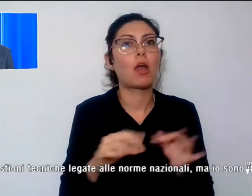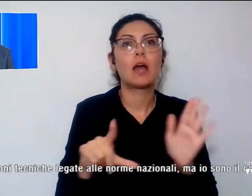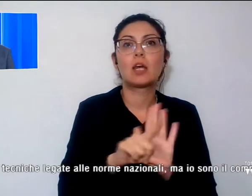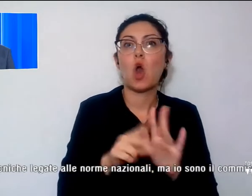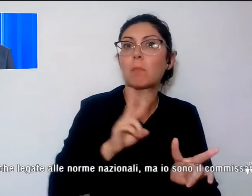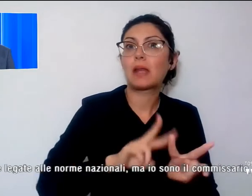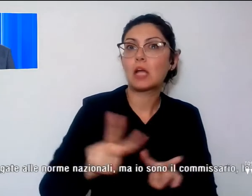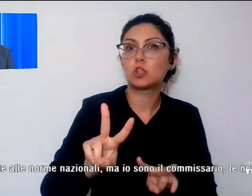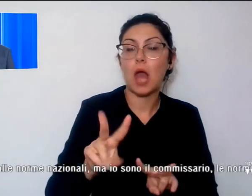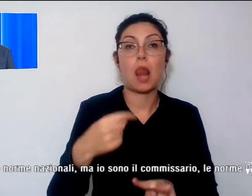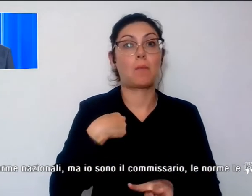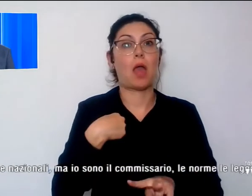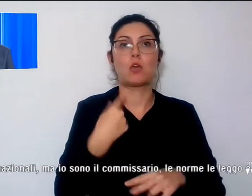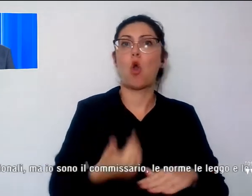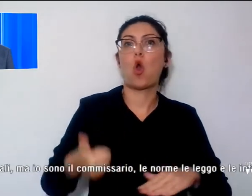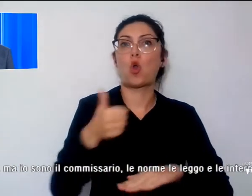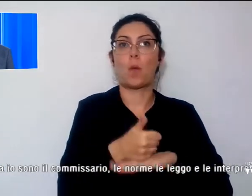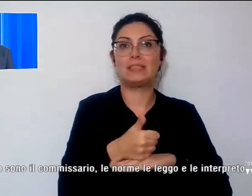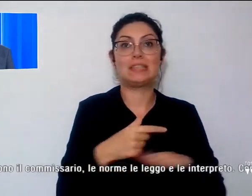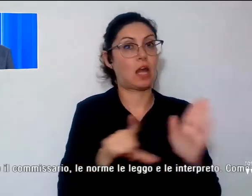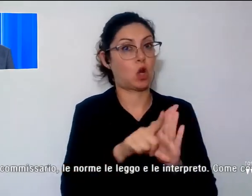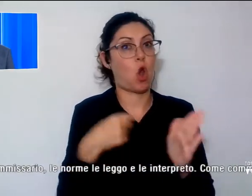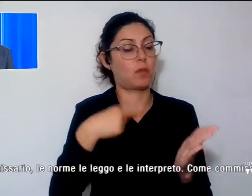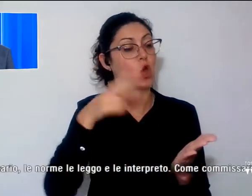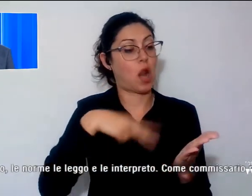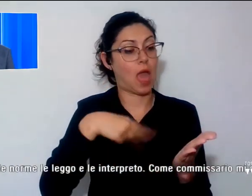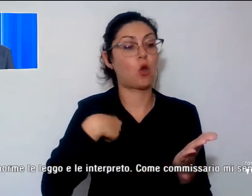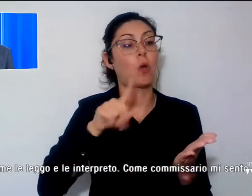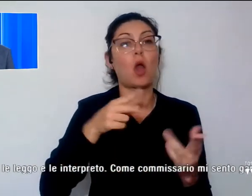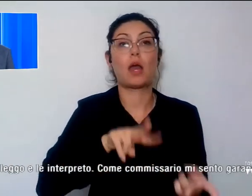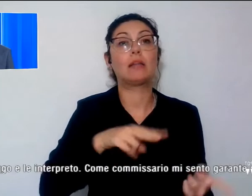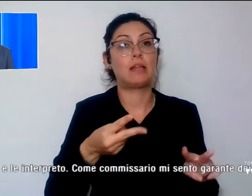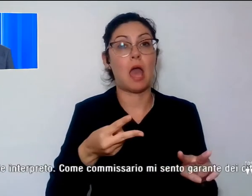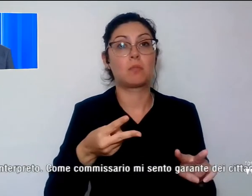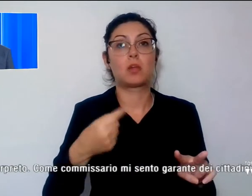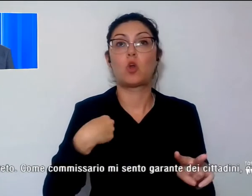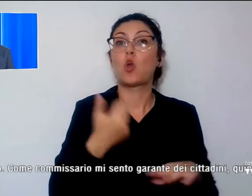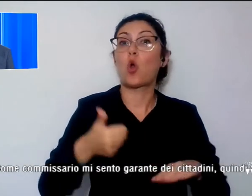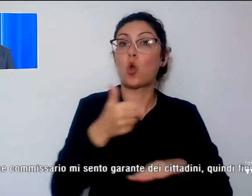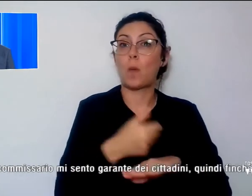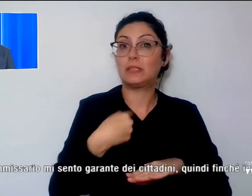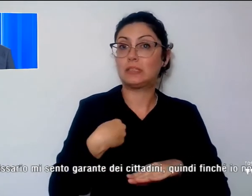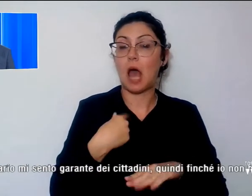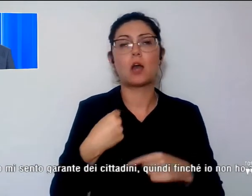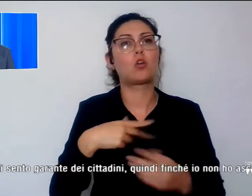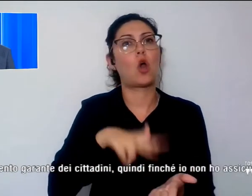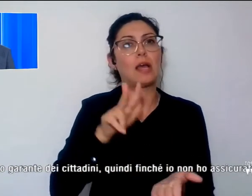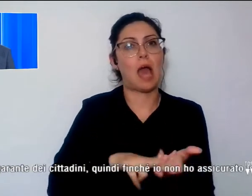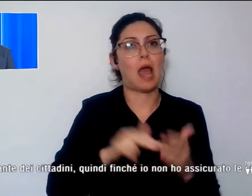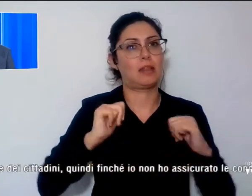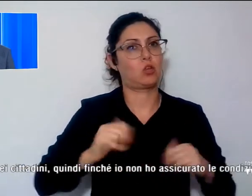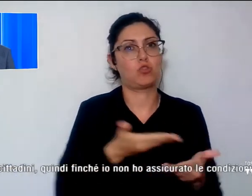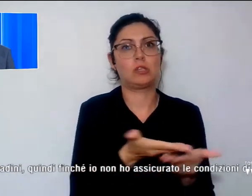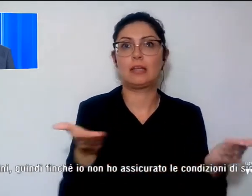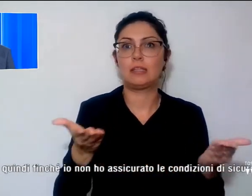sono il commissario, le norme le leggo e le interpreto. Come commissario mi sento garante dei cittadini, quindi